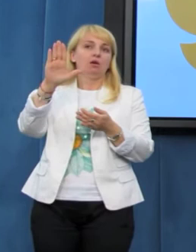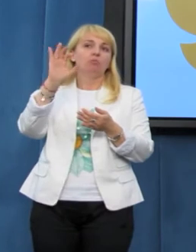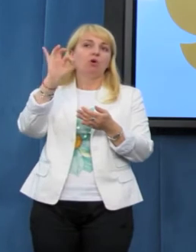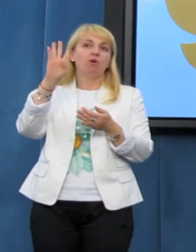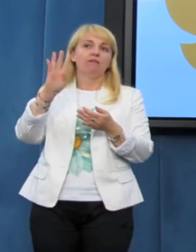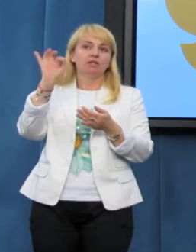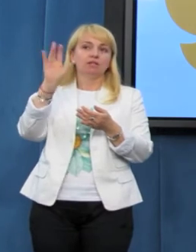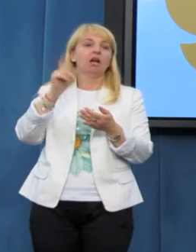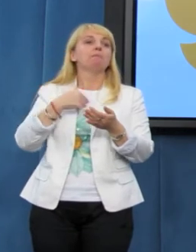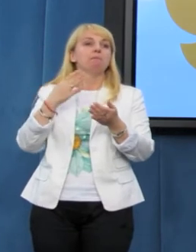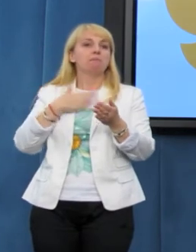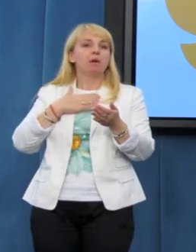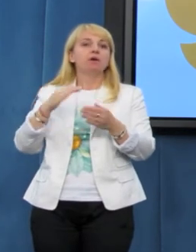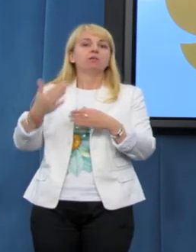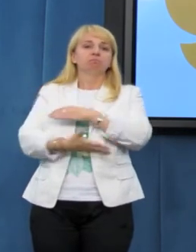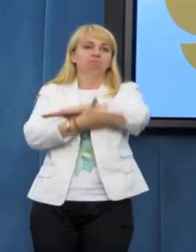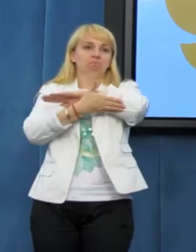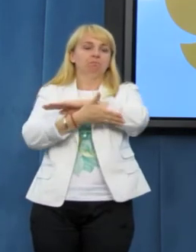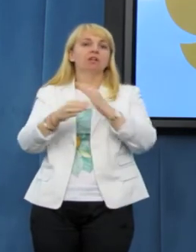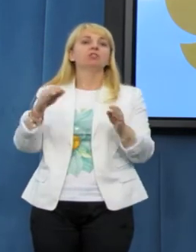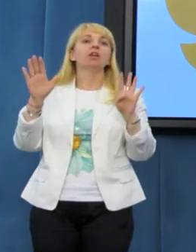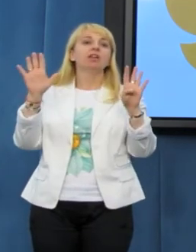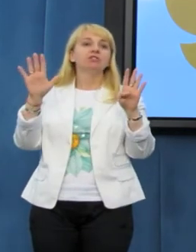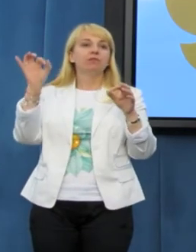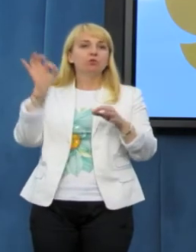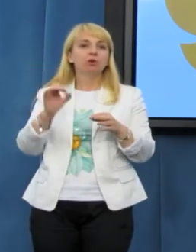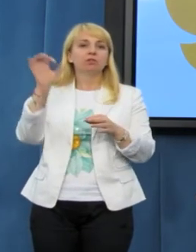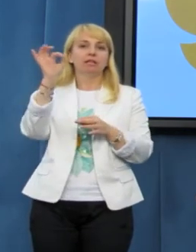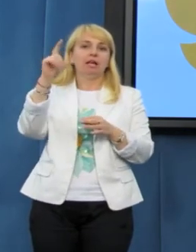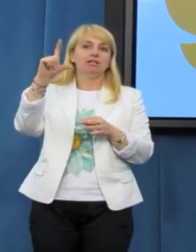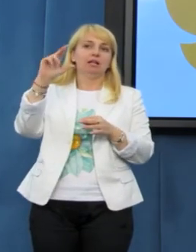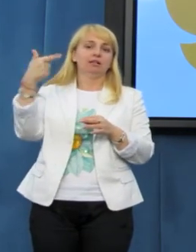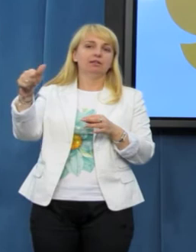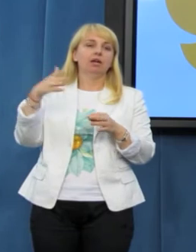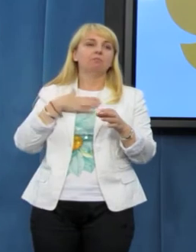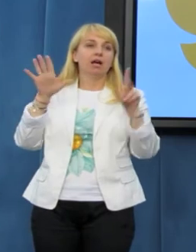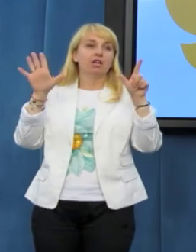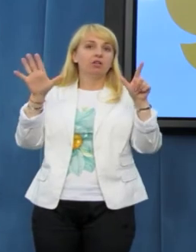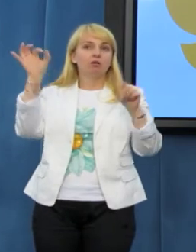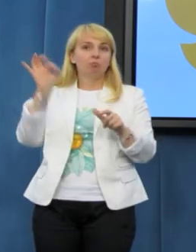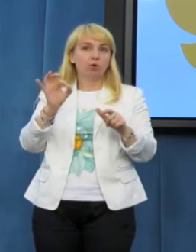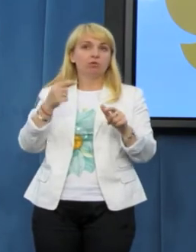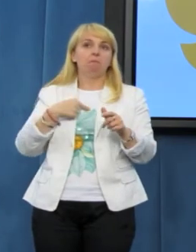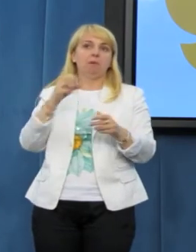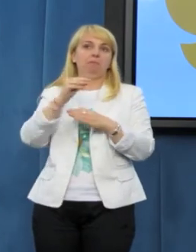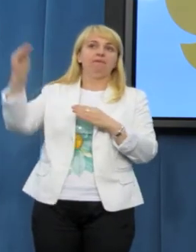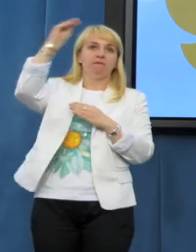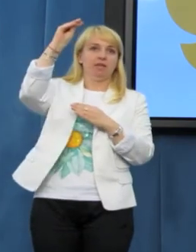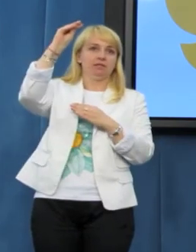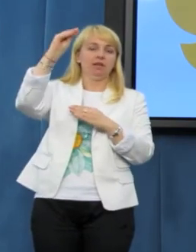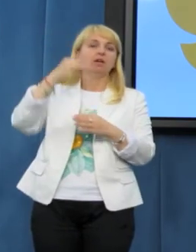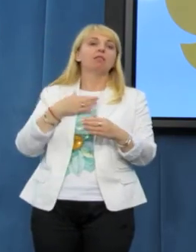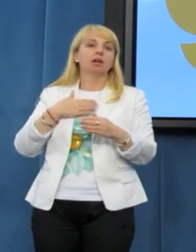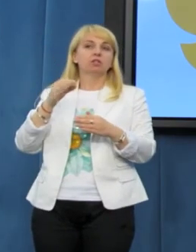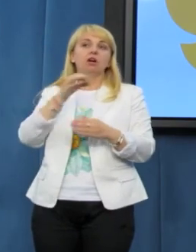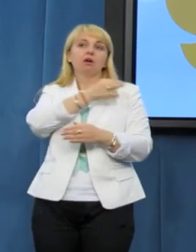poparcie 9%, SLD 7%, więc informacje o tym, że ruch Pani Kota